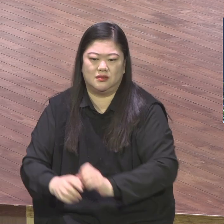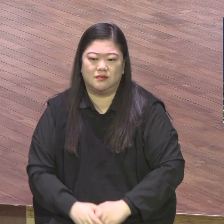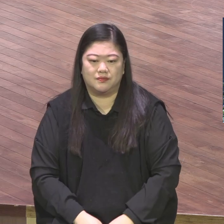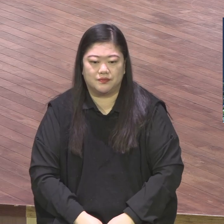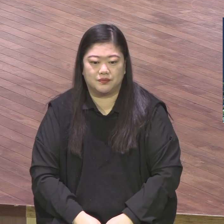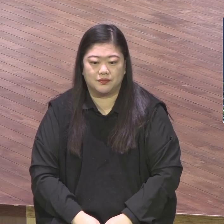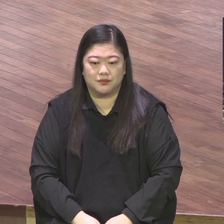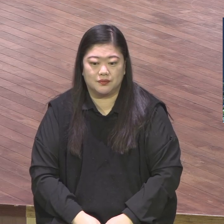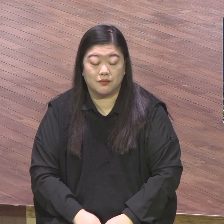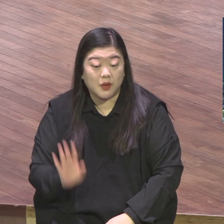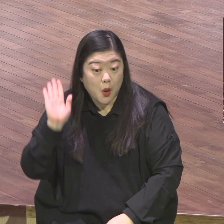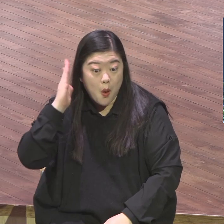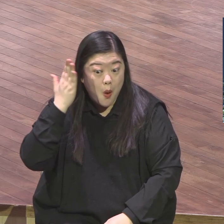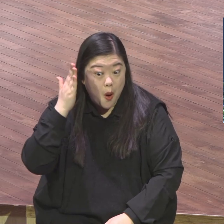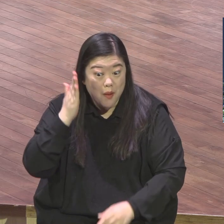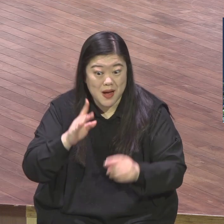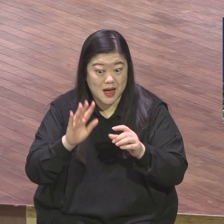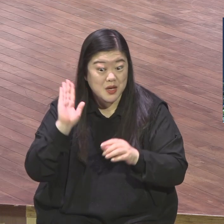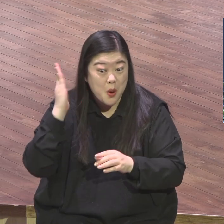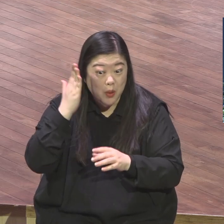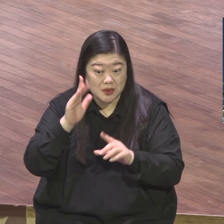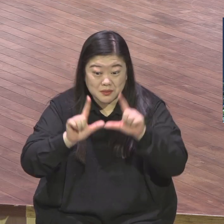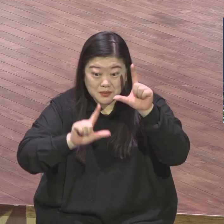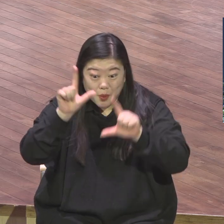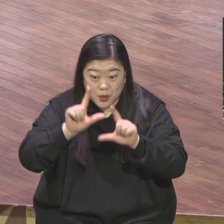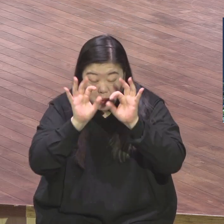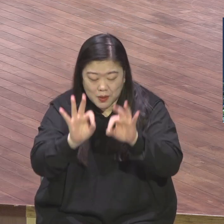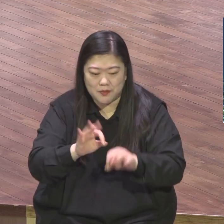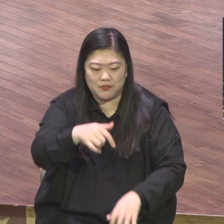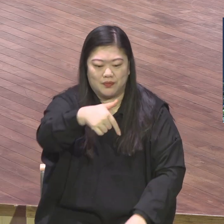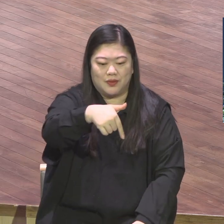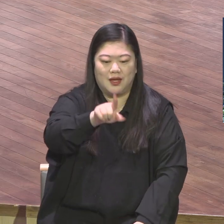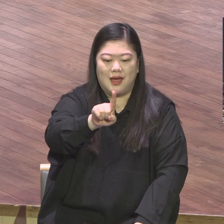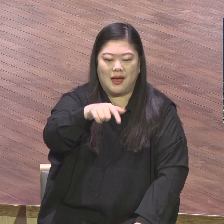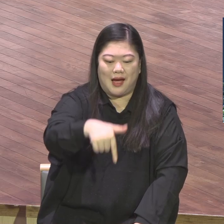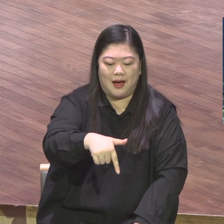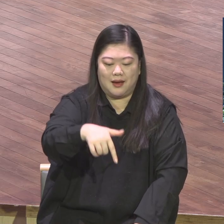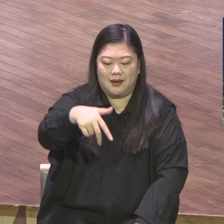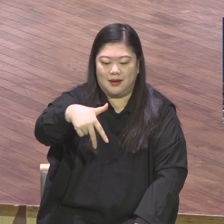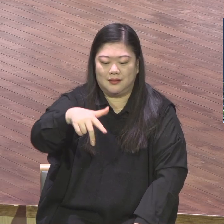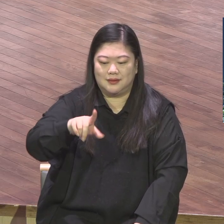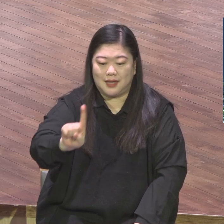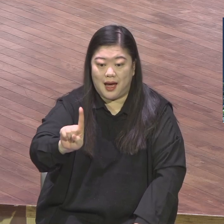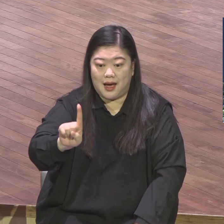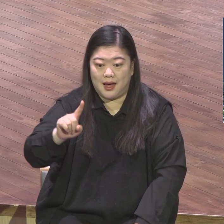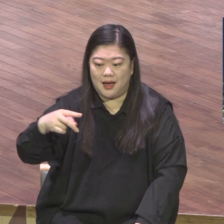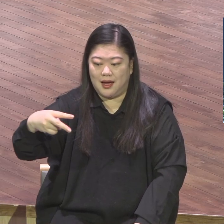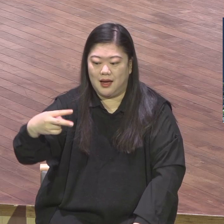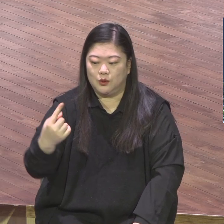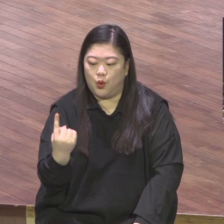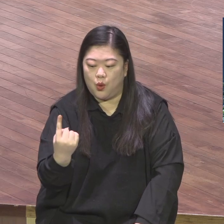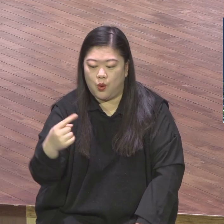제각기 살 길을 도모해라 다 각자 살아남아라 그런데 이런 표현 자체는 뭐요